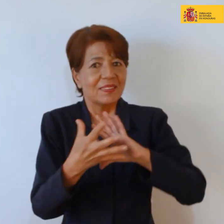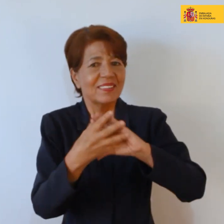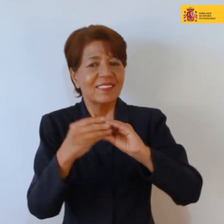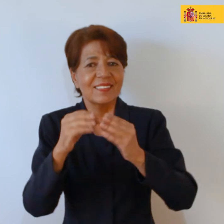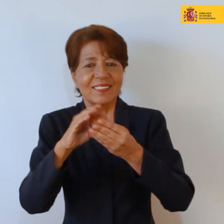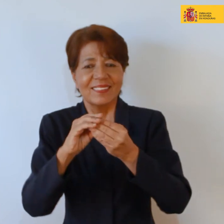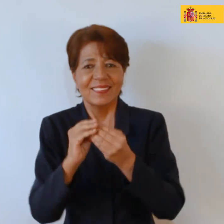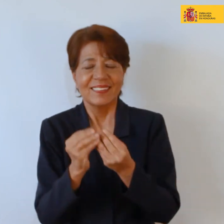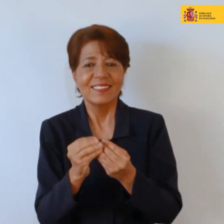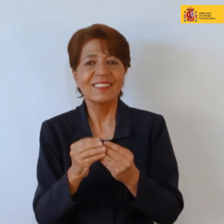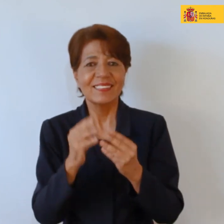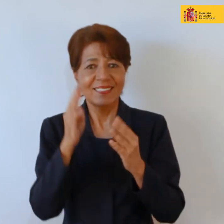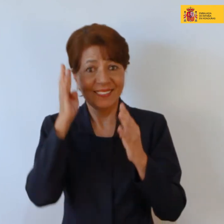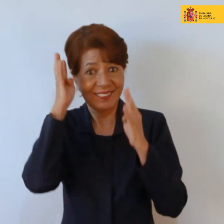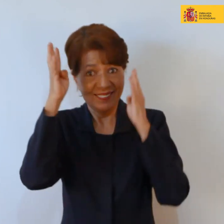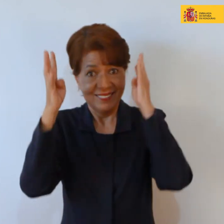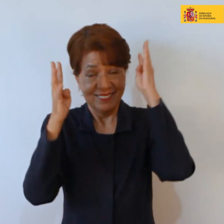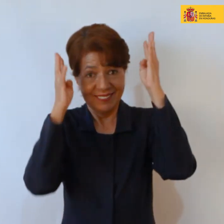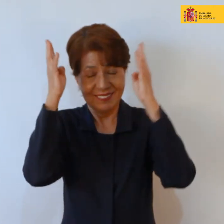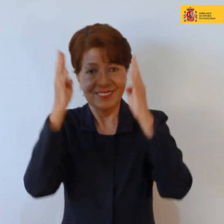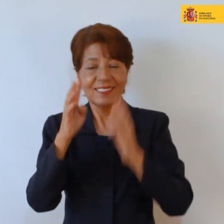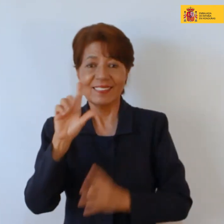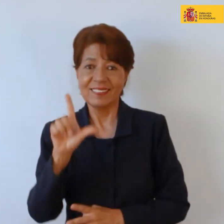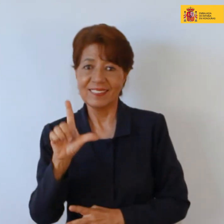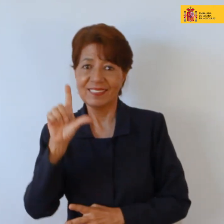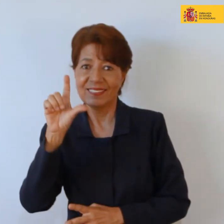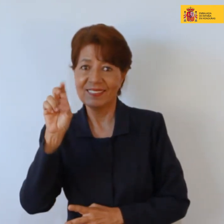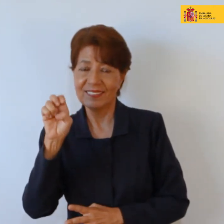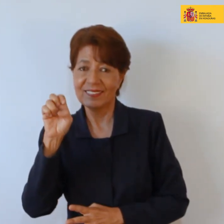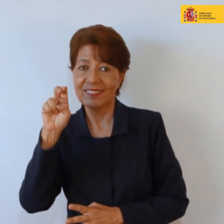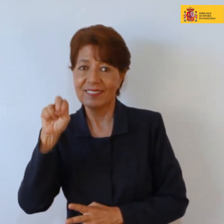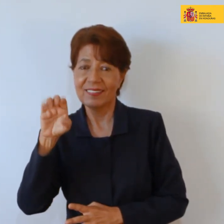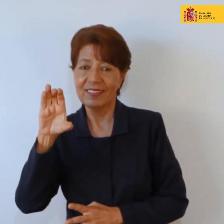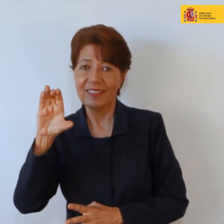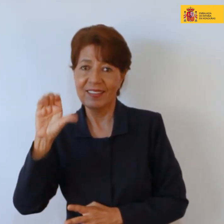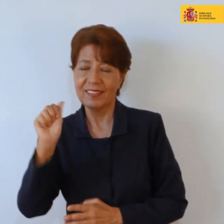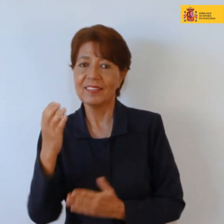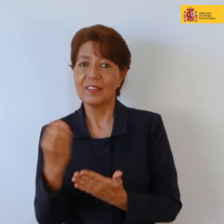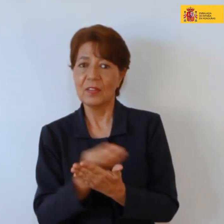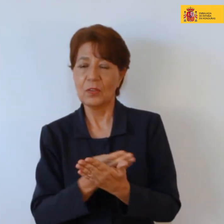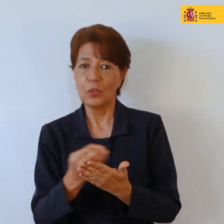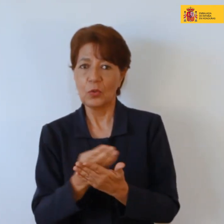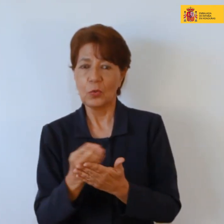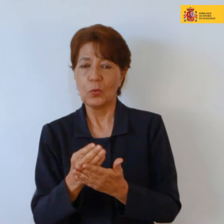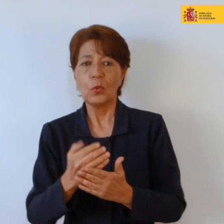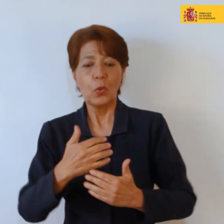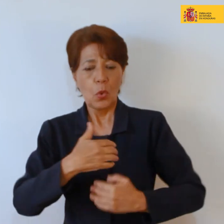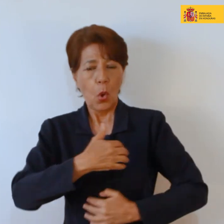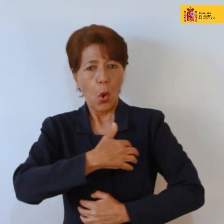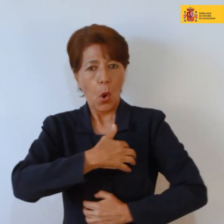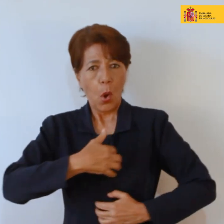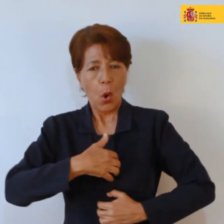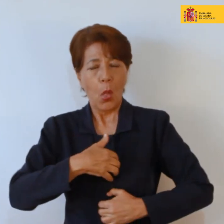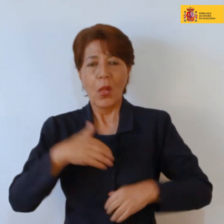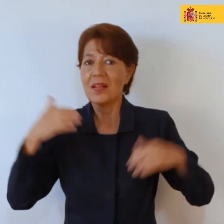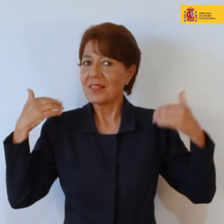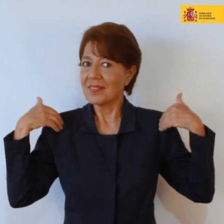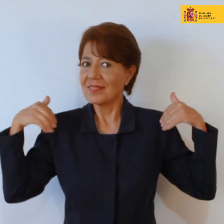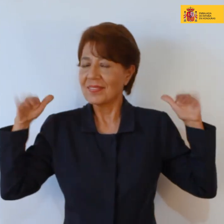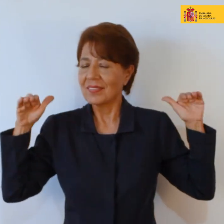leyenda de Comizahual, la lenca blanca, también llamada la mujer jaguar o el tigre que vuela y me gustó muchísimo, me pareció una